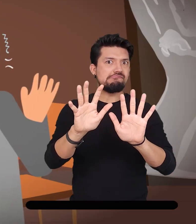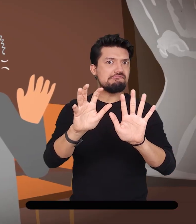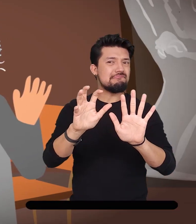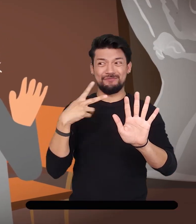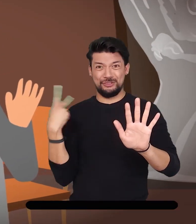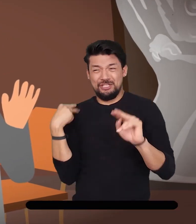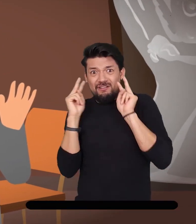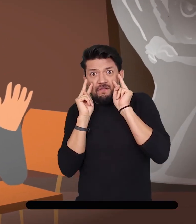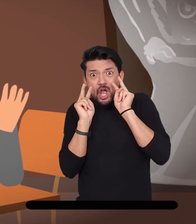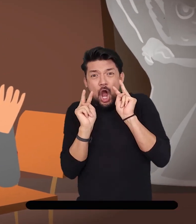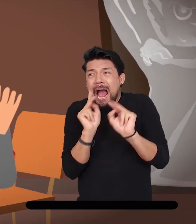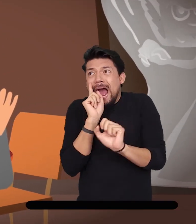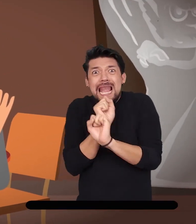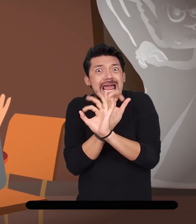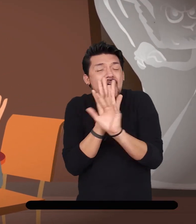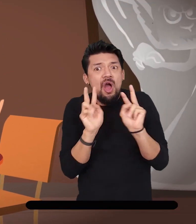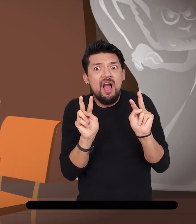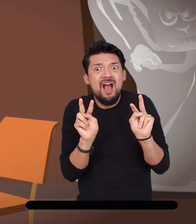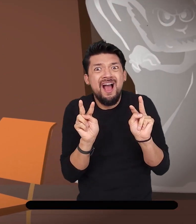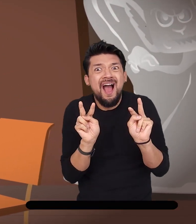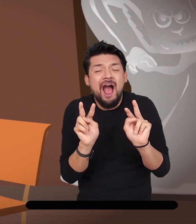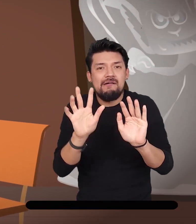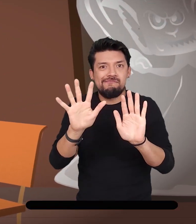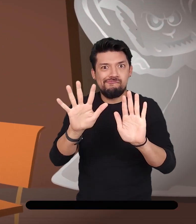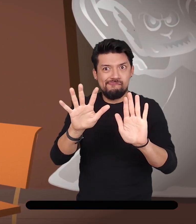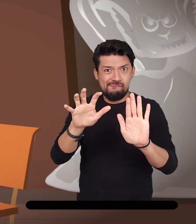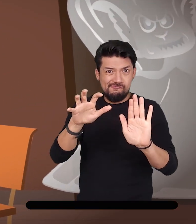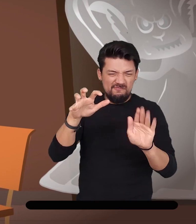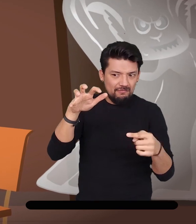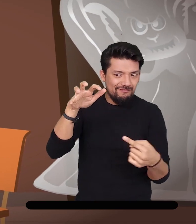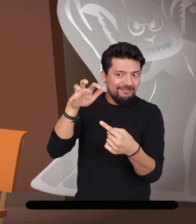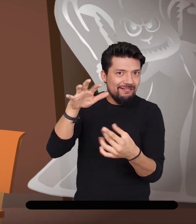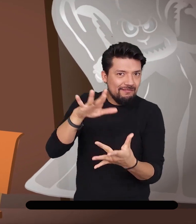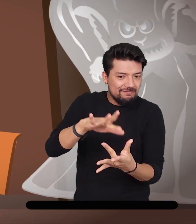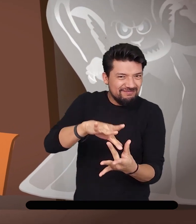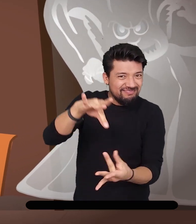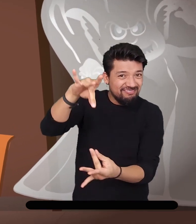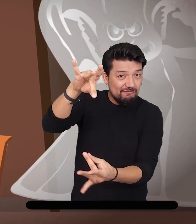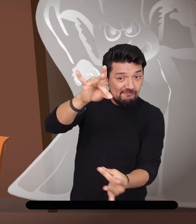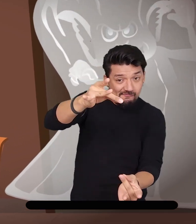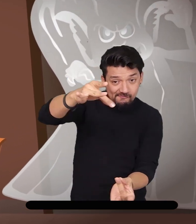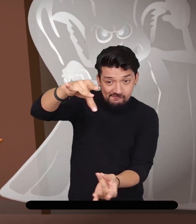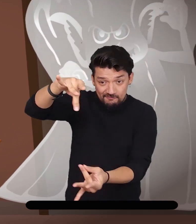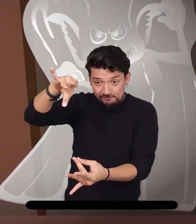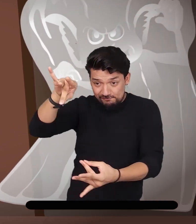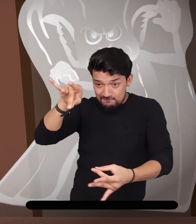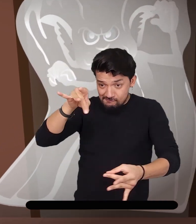La mitad de la cortina estaba totalmente quieta, pero la otra se movía como si alguien estuviera pasando por